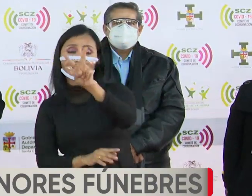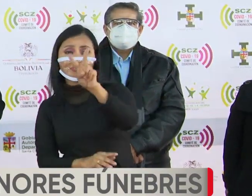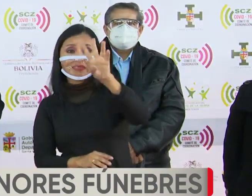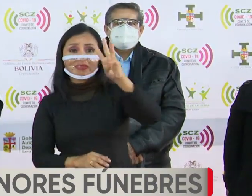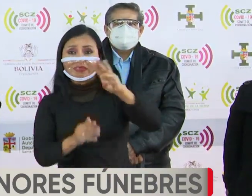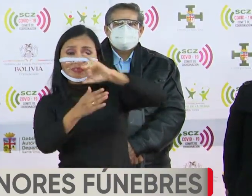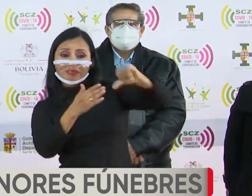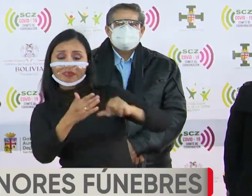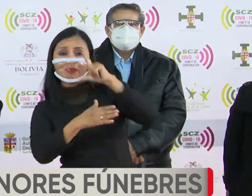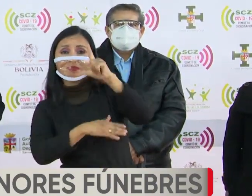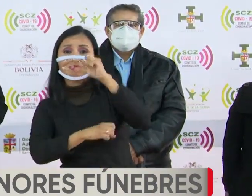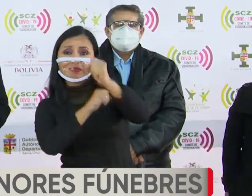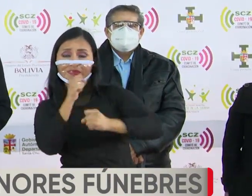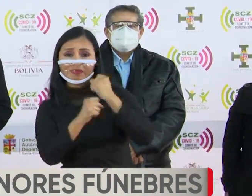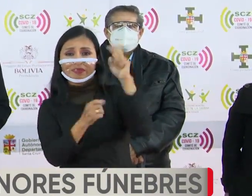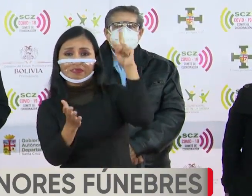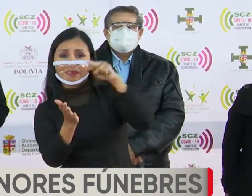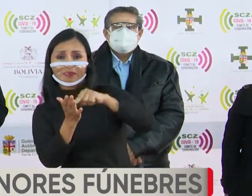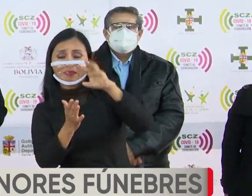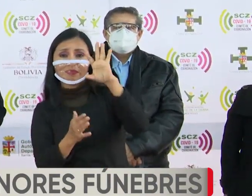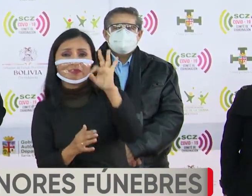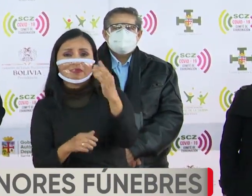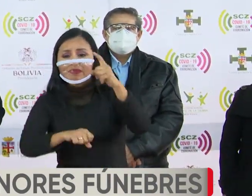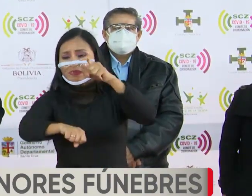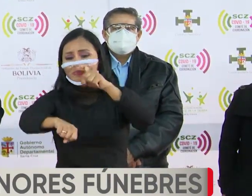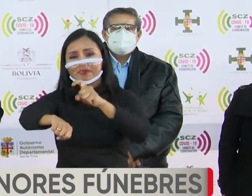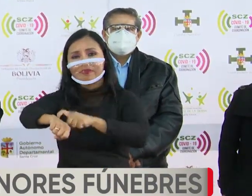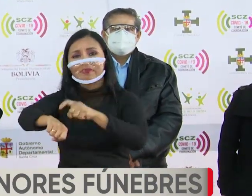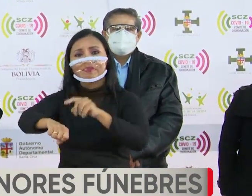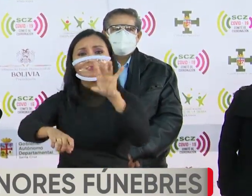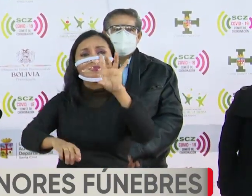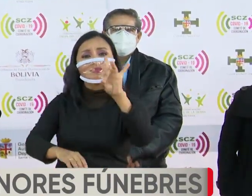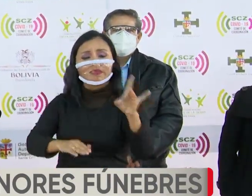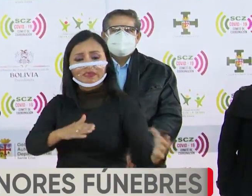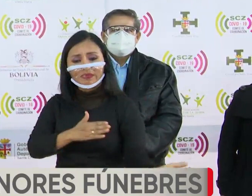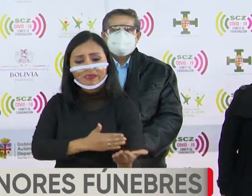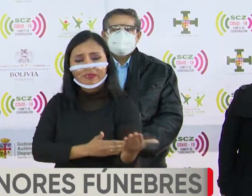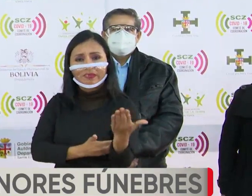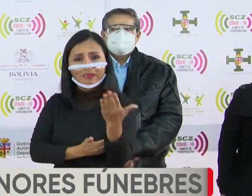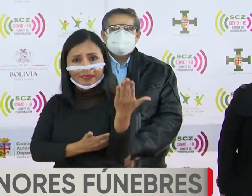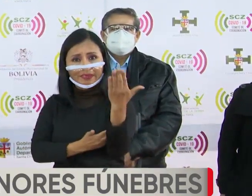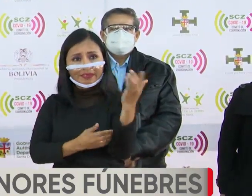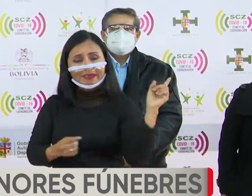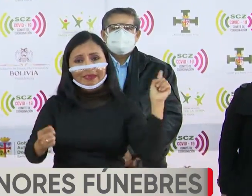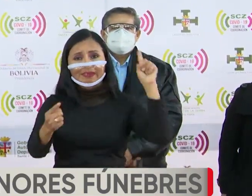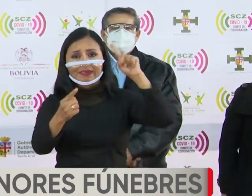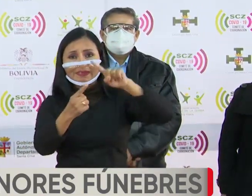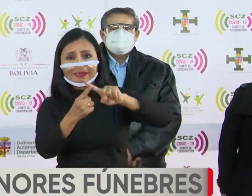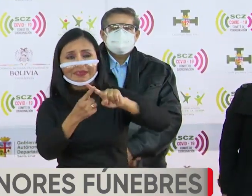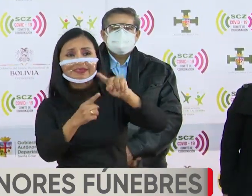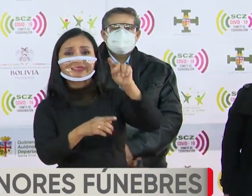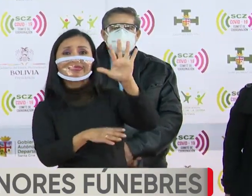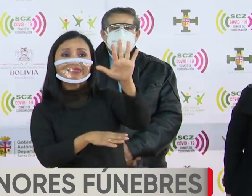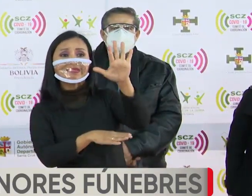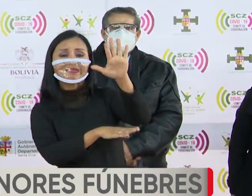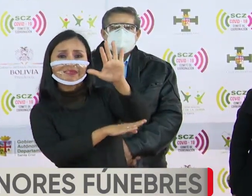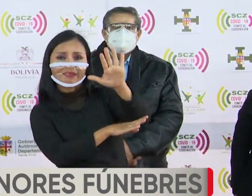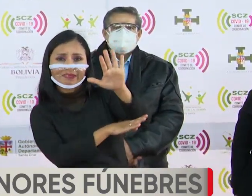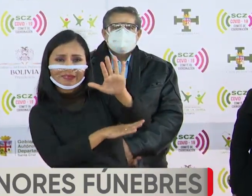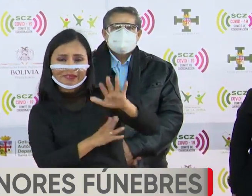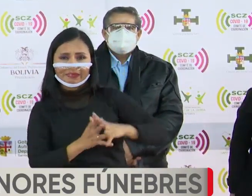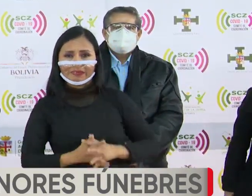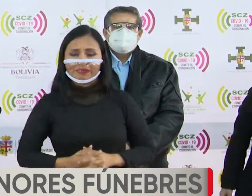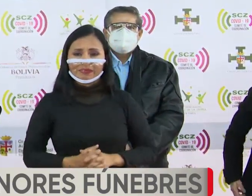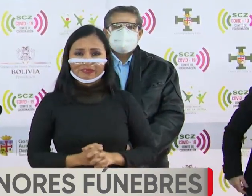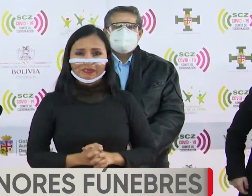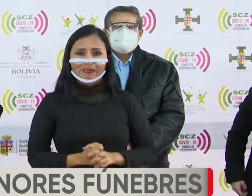de julio del 2020, a partir de las ocho de la mañana hasta las cinco de la tarde.